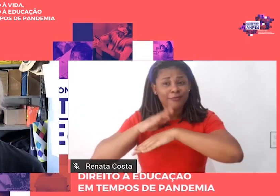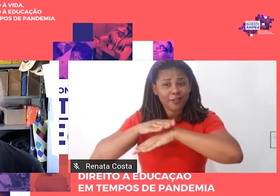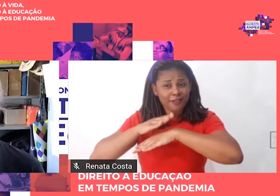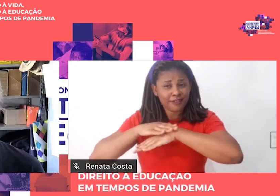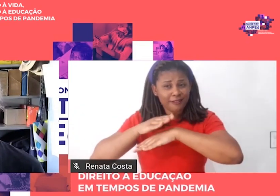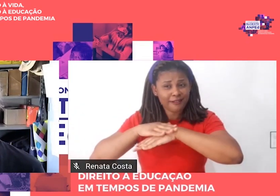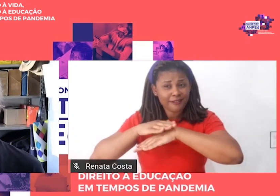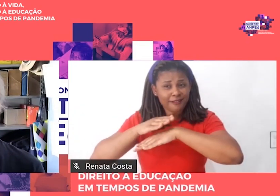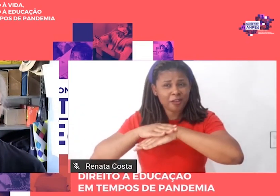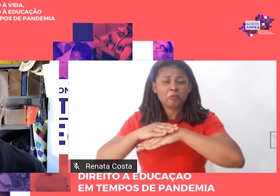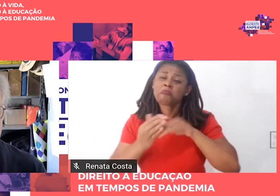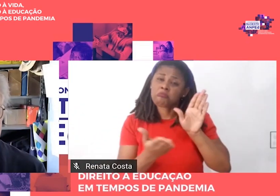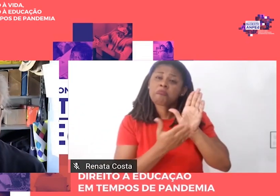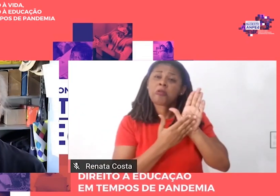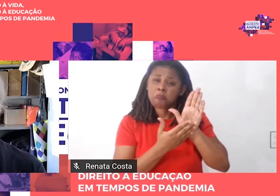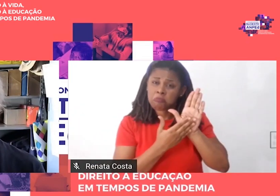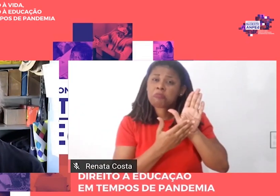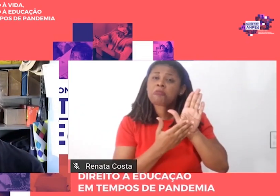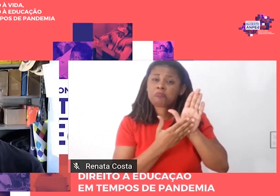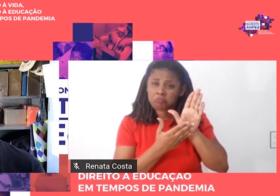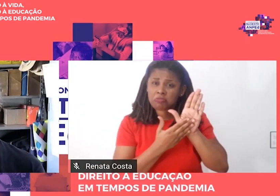propus em